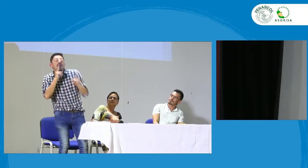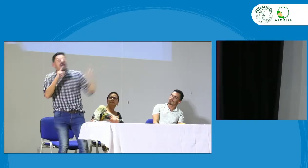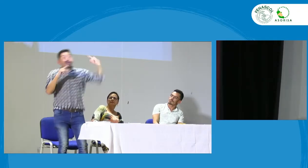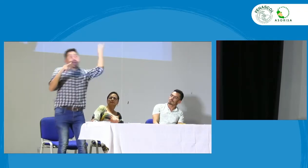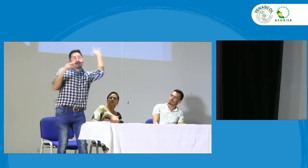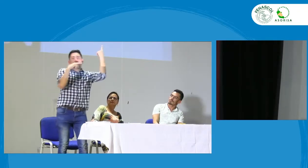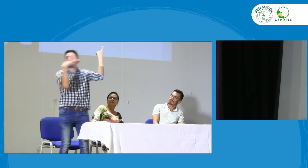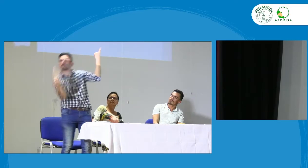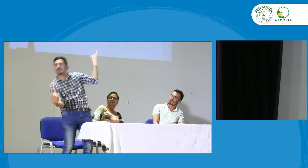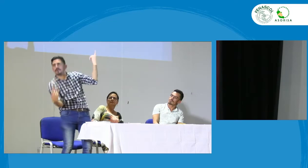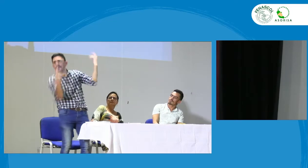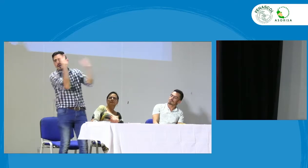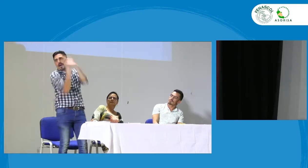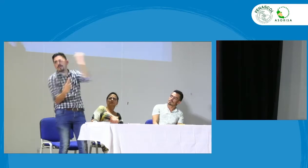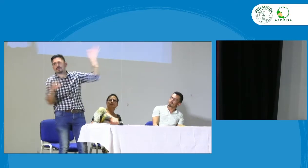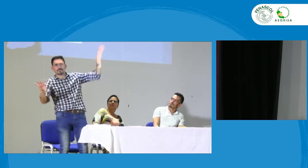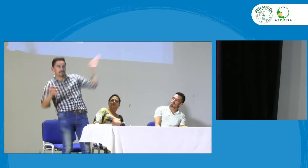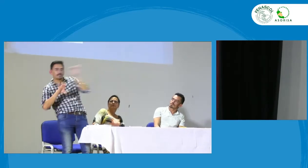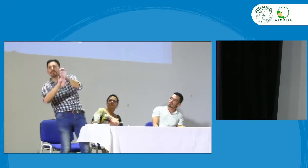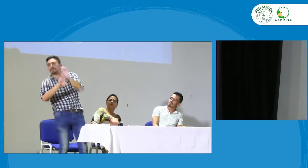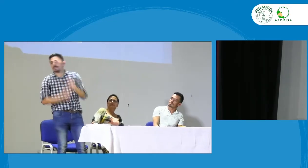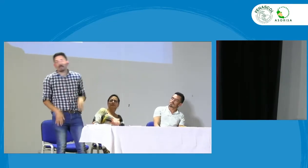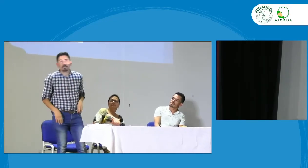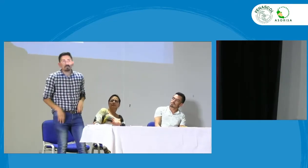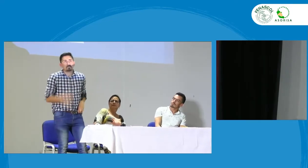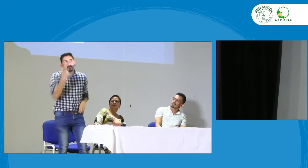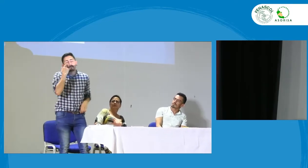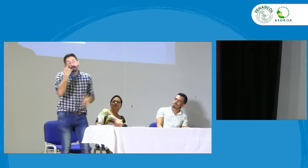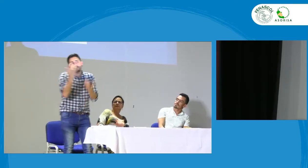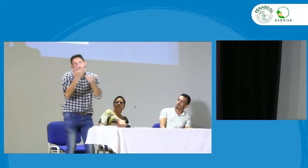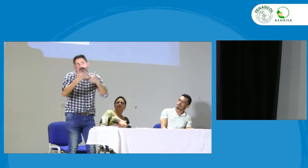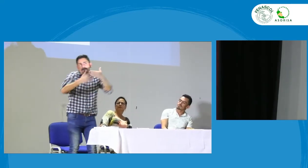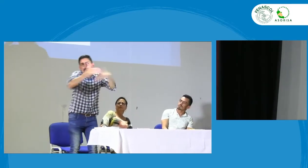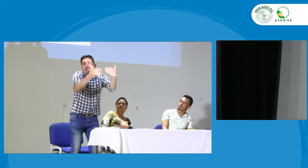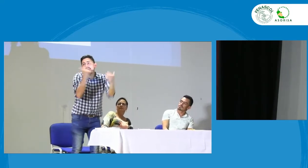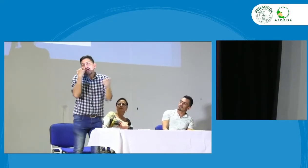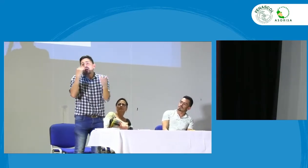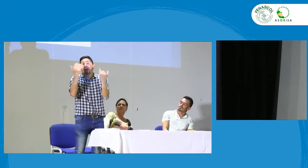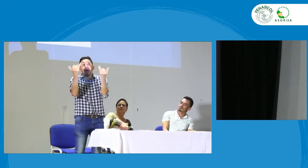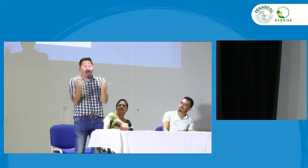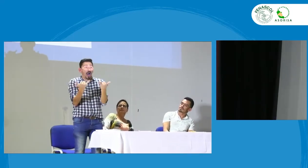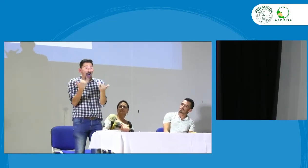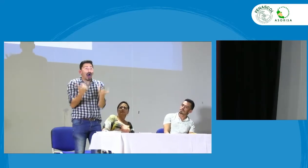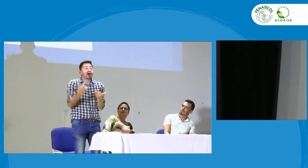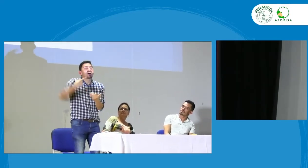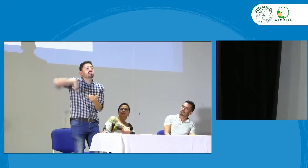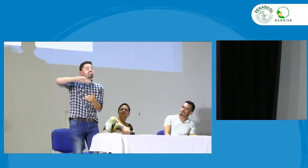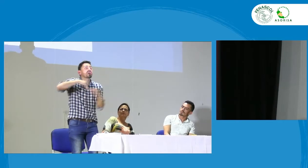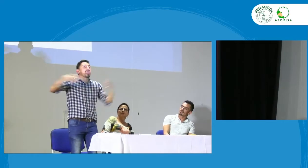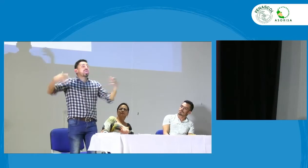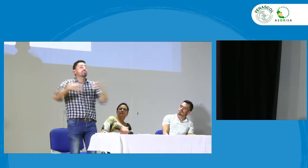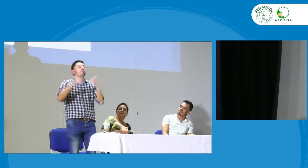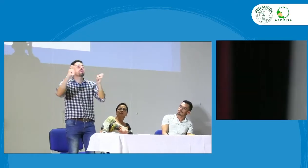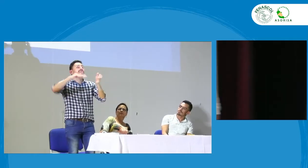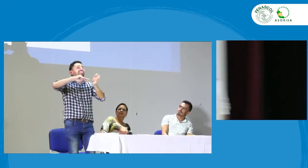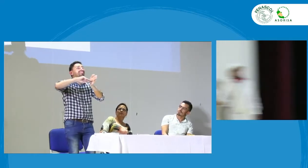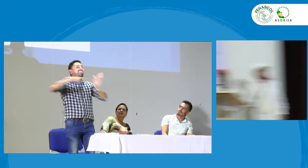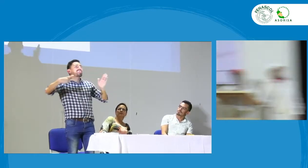y en general estos son conceptos que hay que llevarse pues lo tengo acá en la agenda obviamente y el equipo técnico